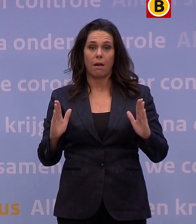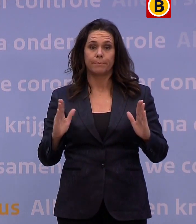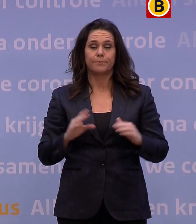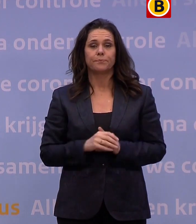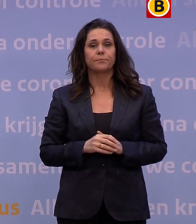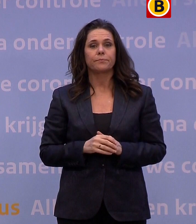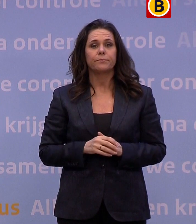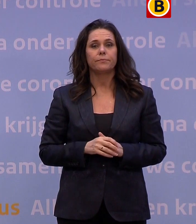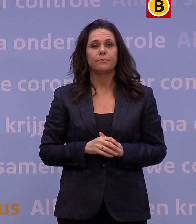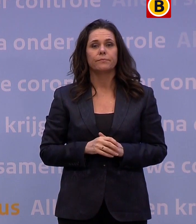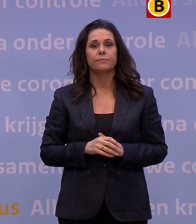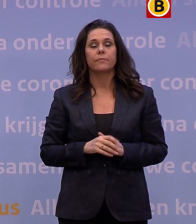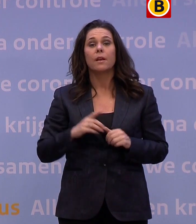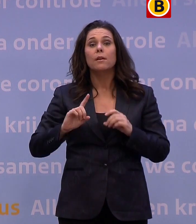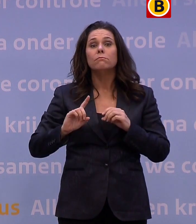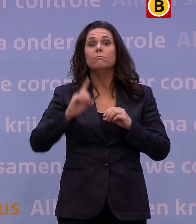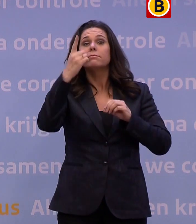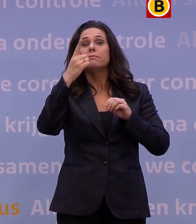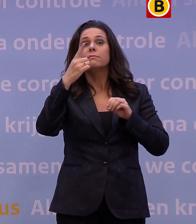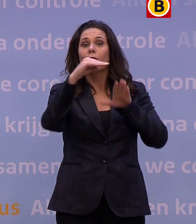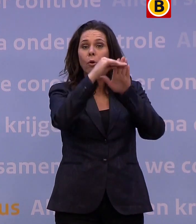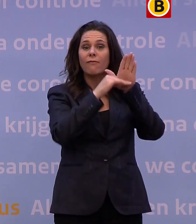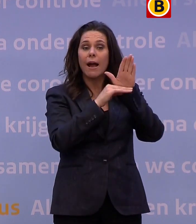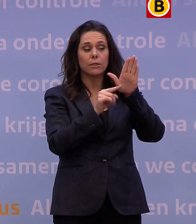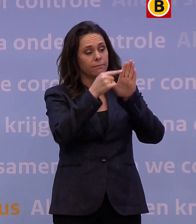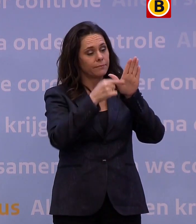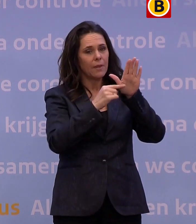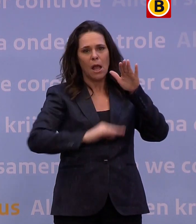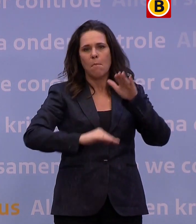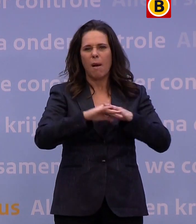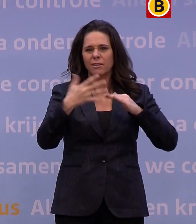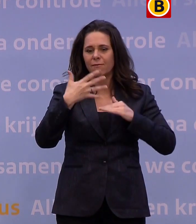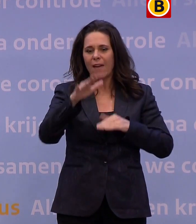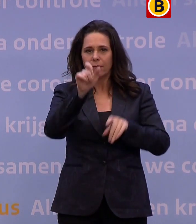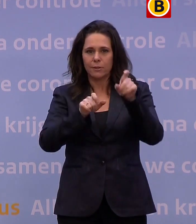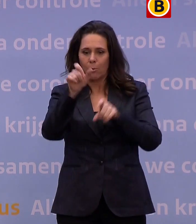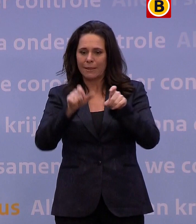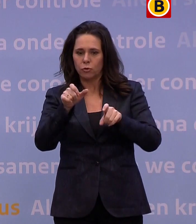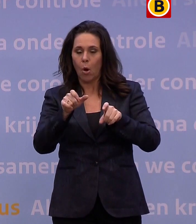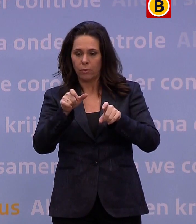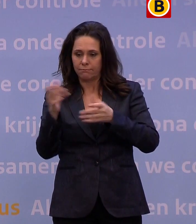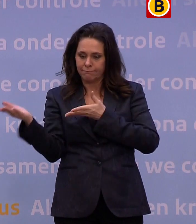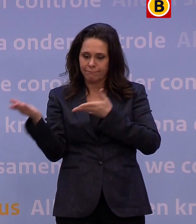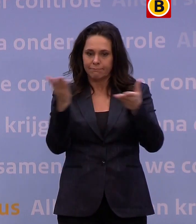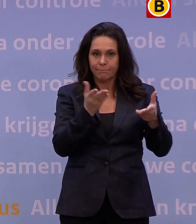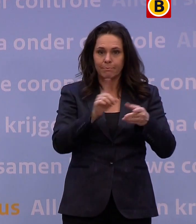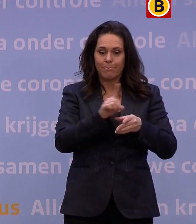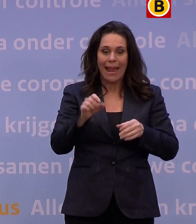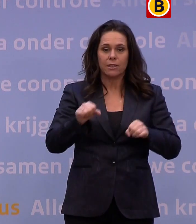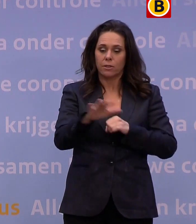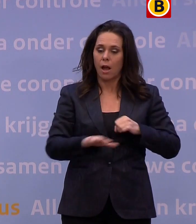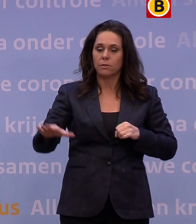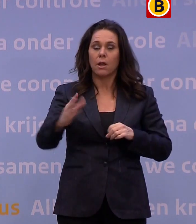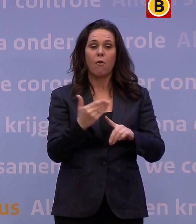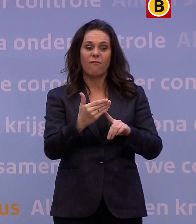De belangrijkste voorwaarden zijn dat er maximaal vijftig mensen per terras toegelaten worden, met een checkgesprek